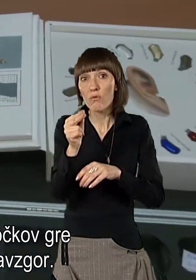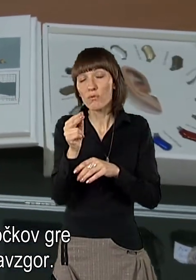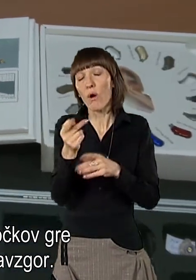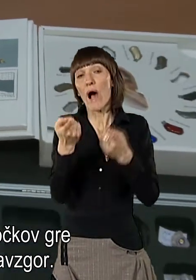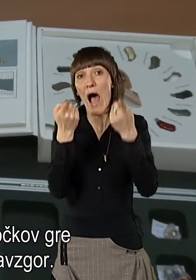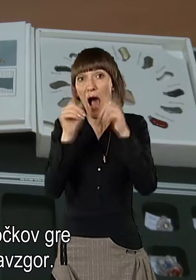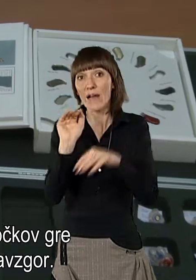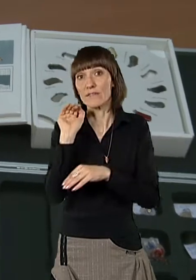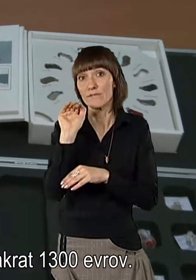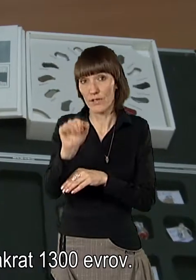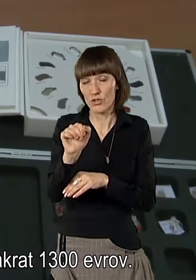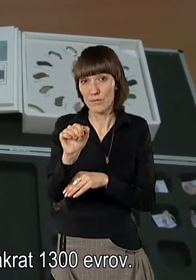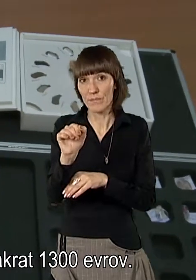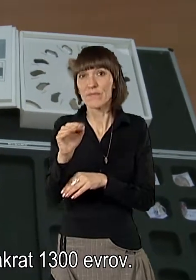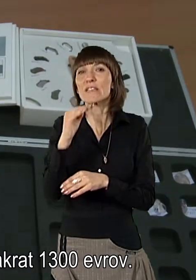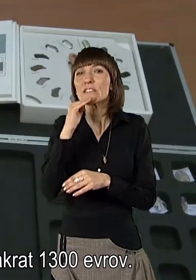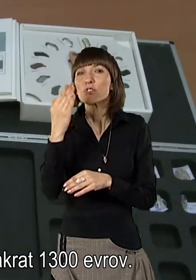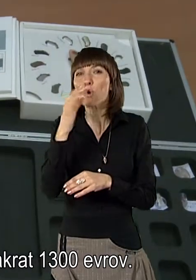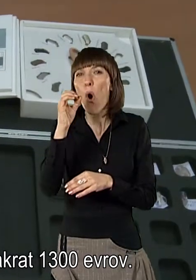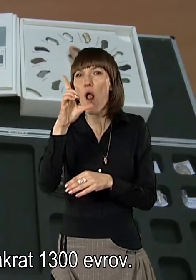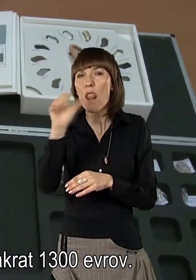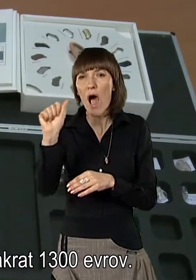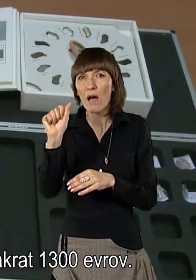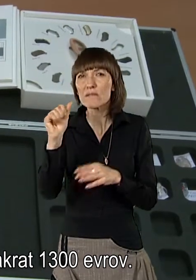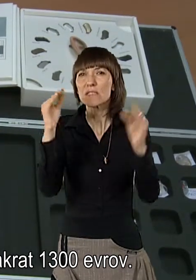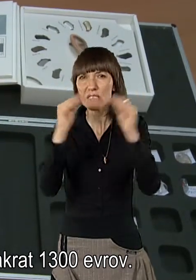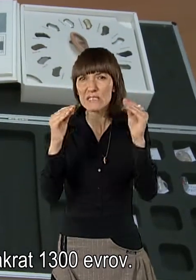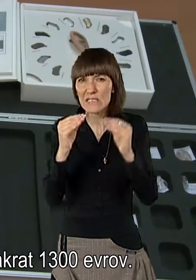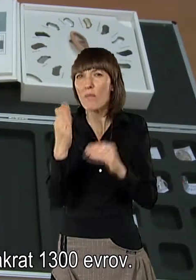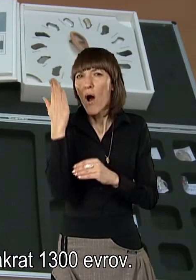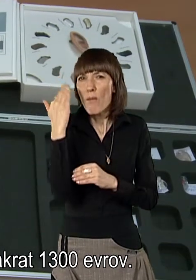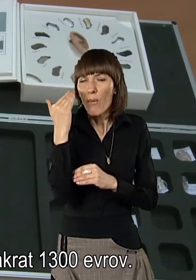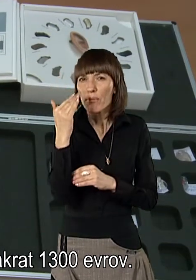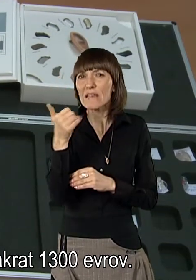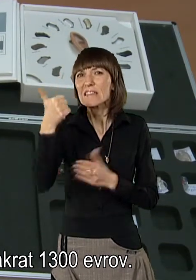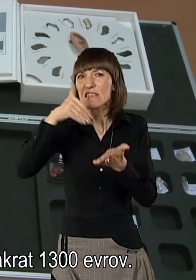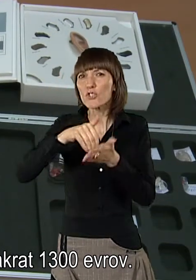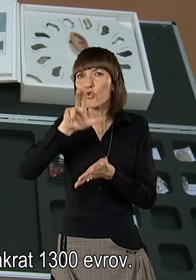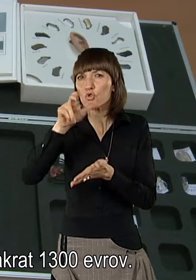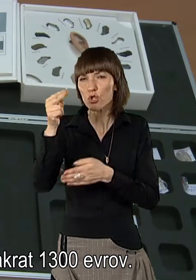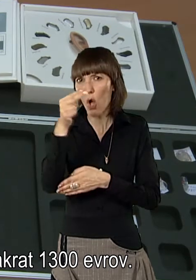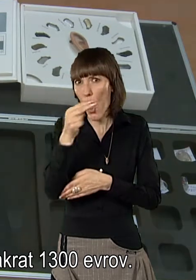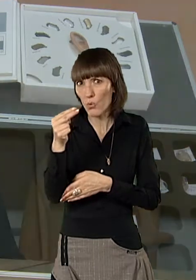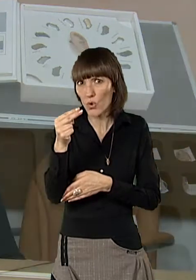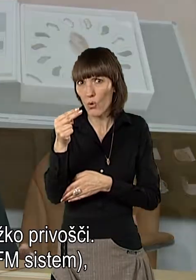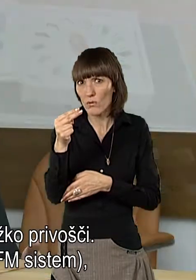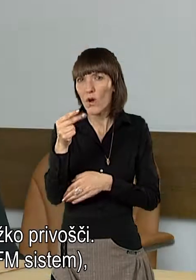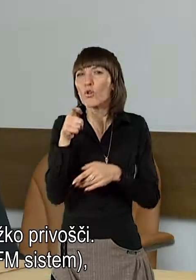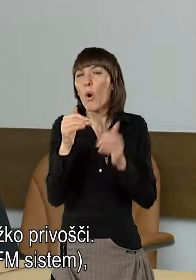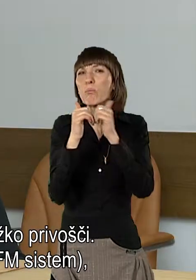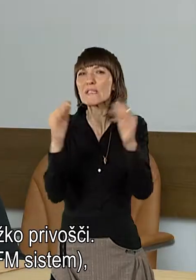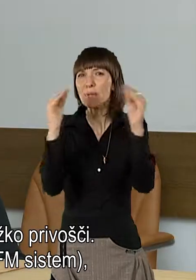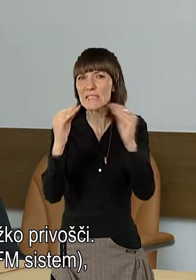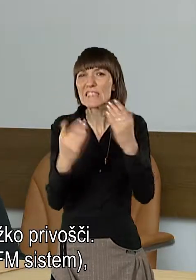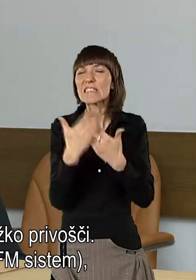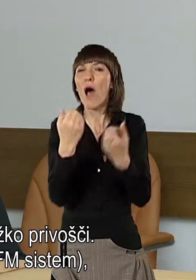mogo zgora. Obejstvo, skola sistem je bil takrat tisoč tristo evrov. In to se pač